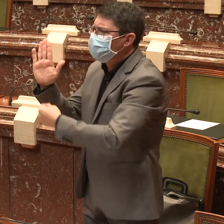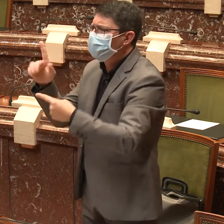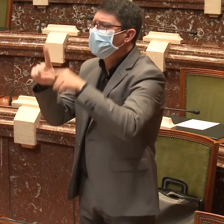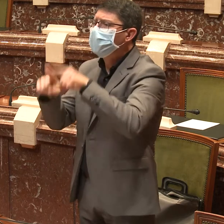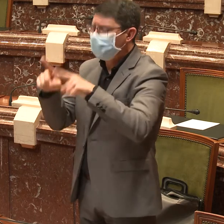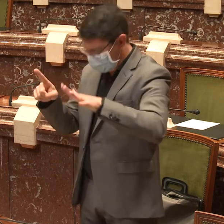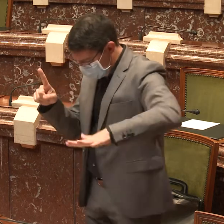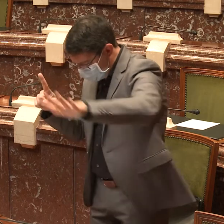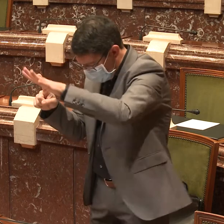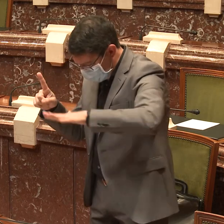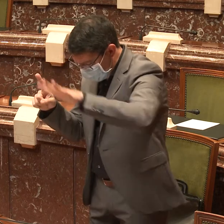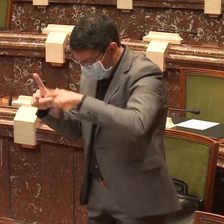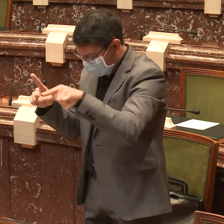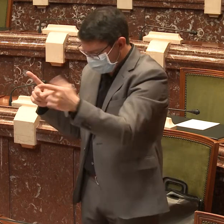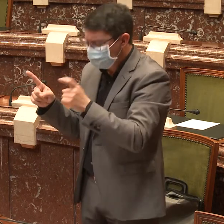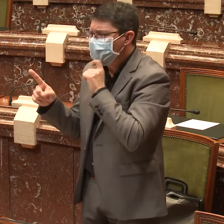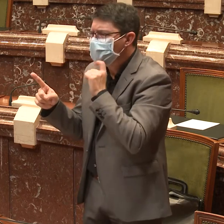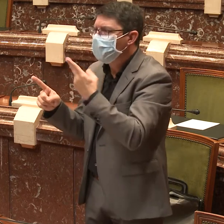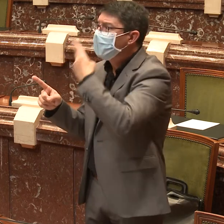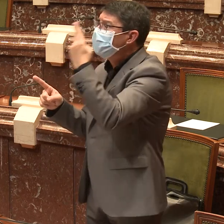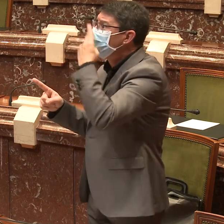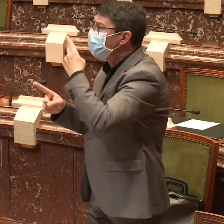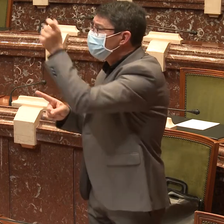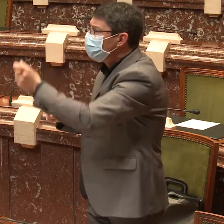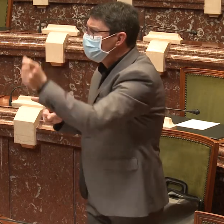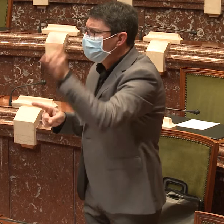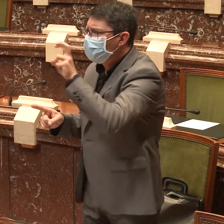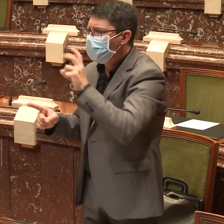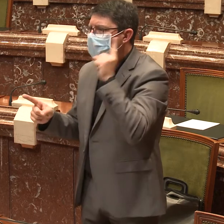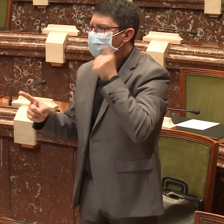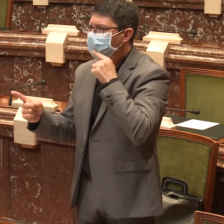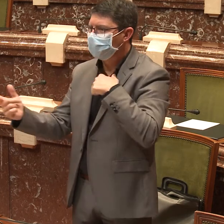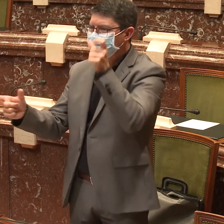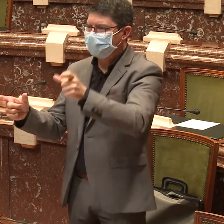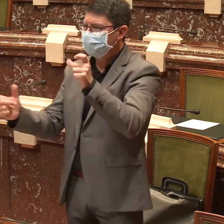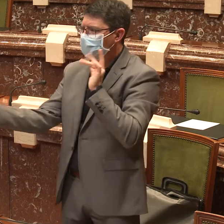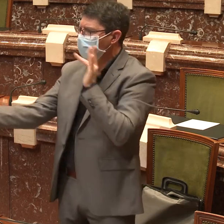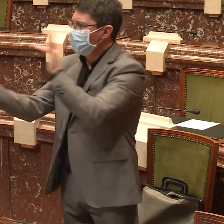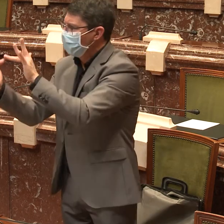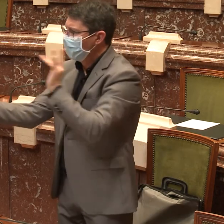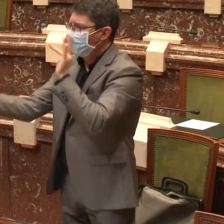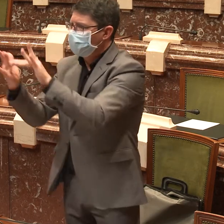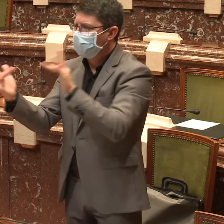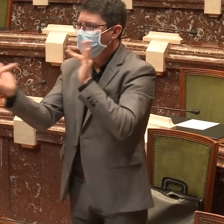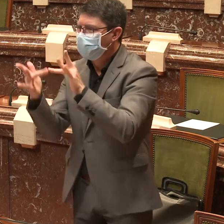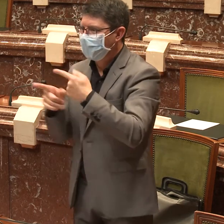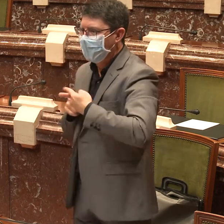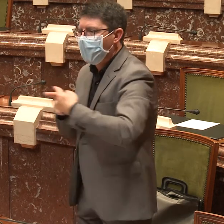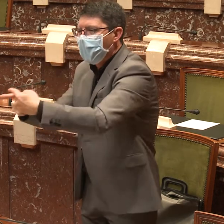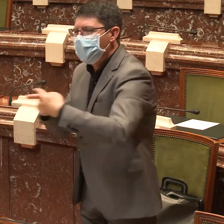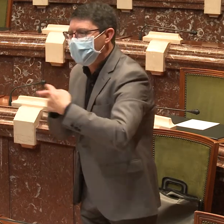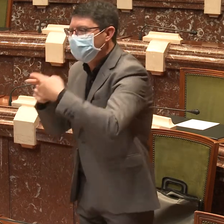voluntad de aproximación que no depende de criterios geográficos ni sociales, sino del interés por compartir